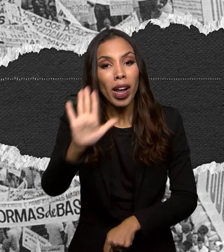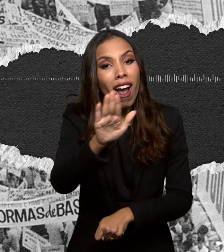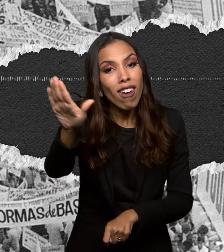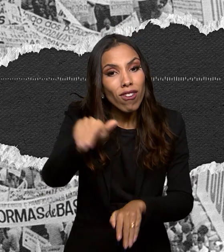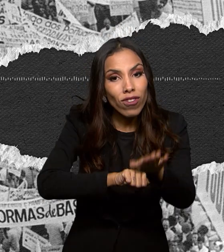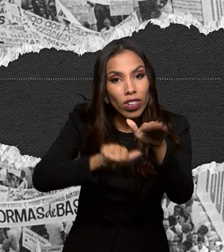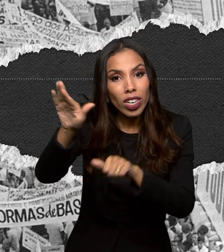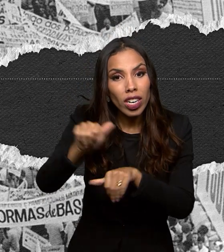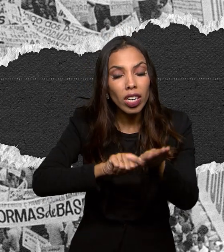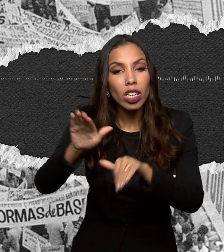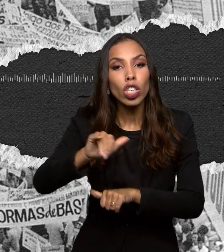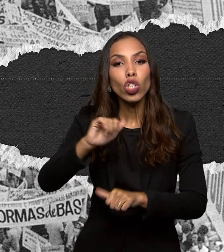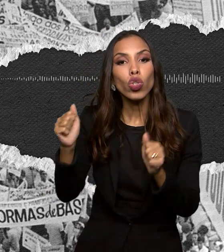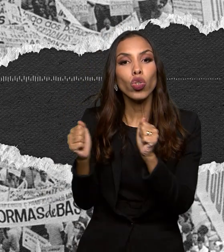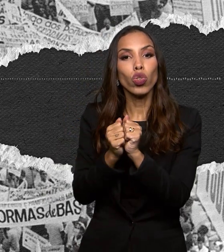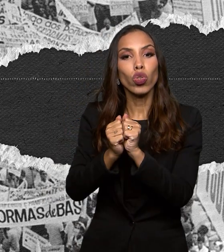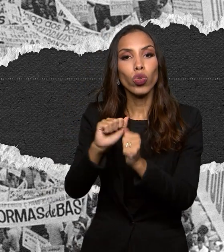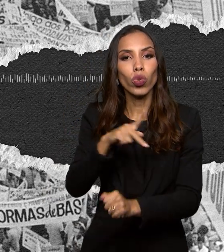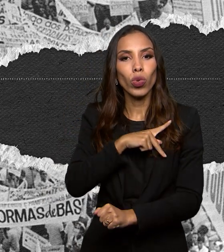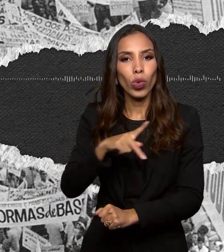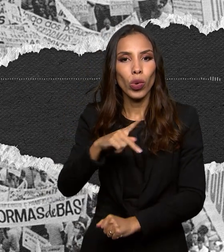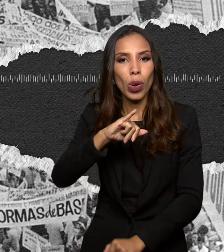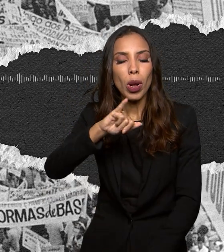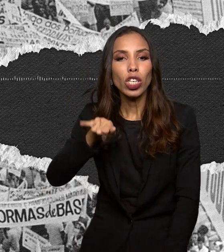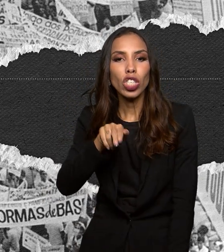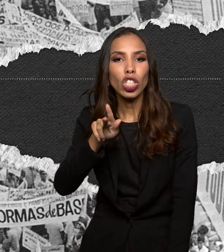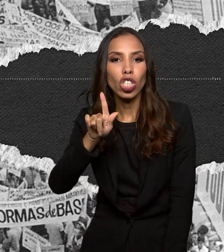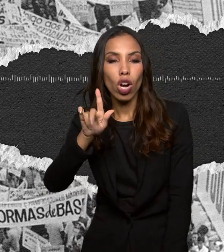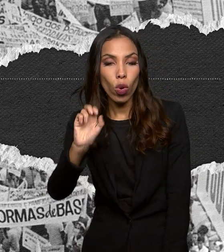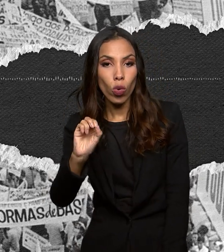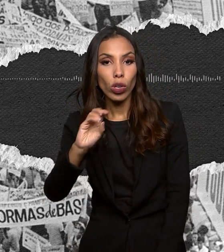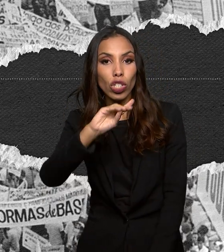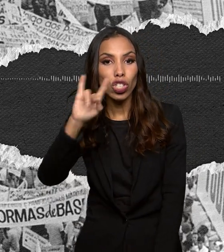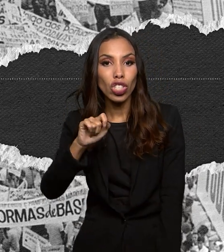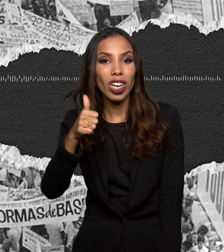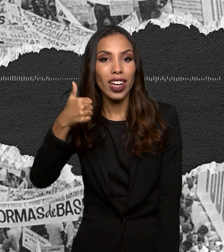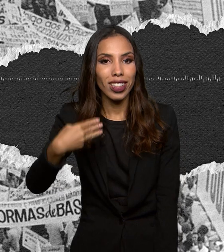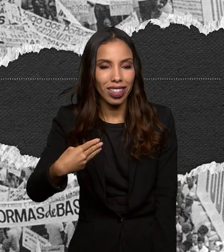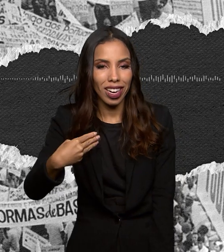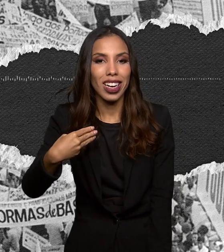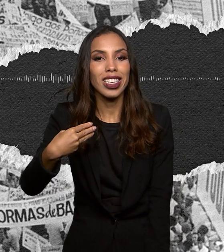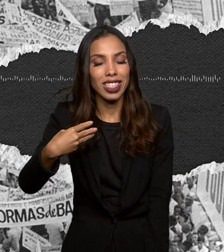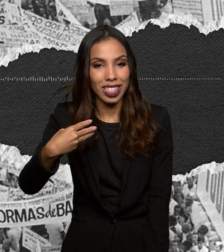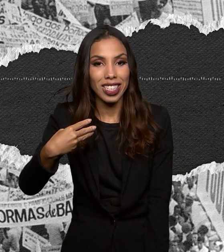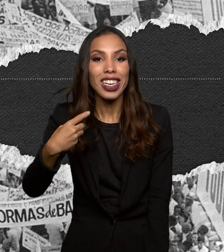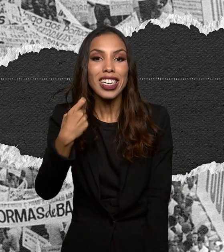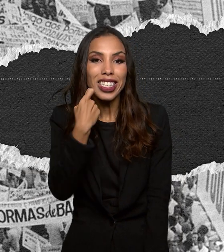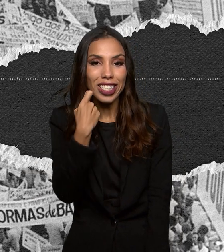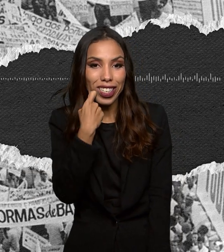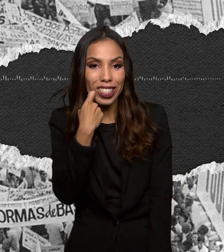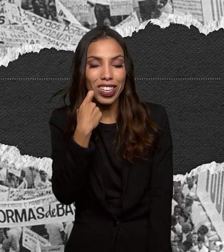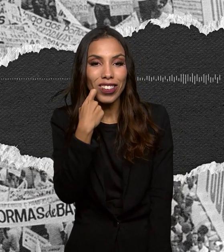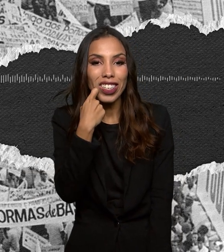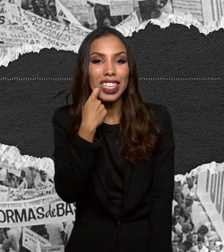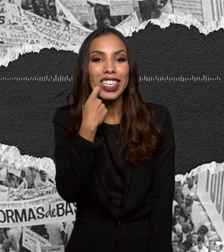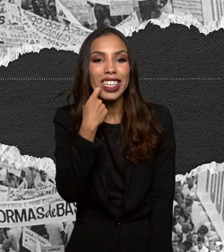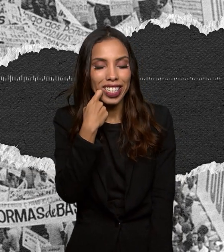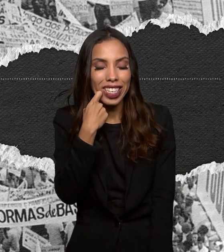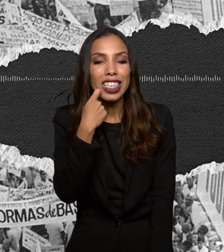Jango, dia 13, sexta-feira, às 17 horas e 30 minutos, em frente à central